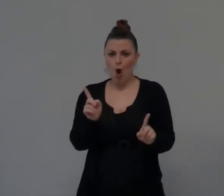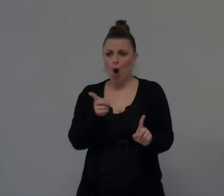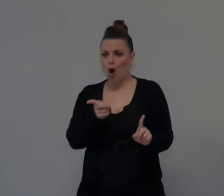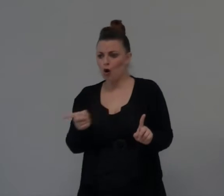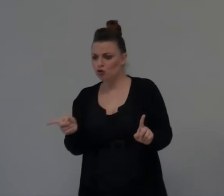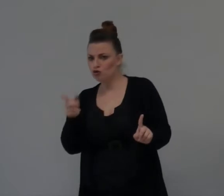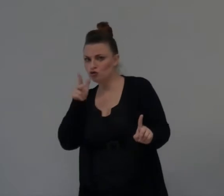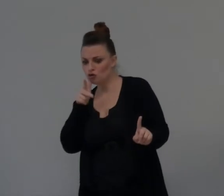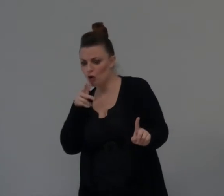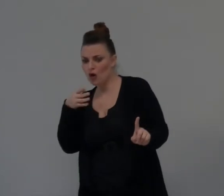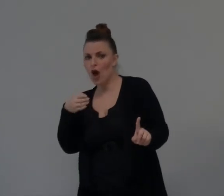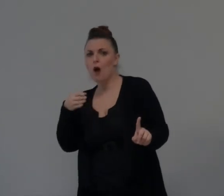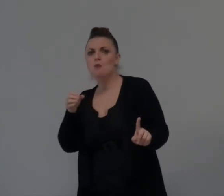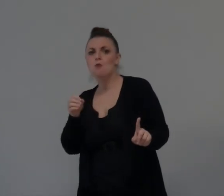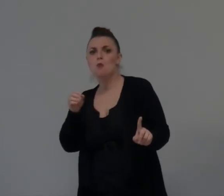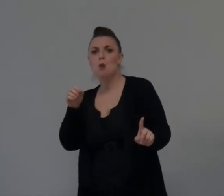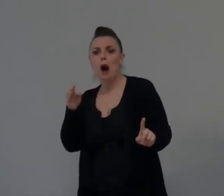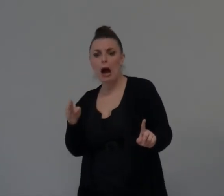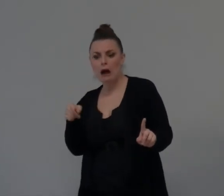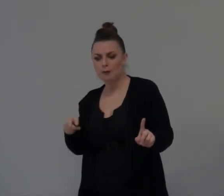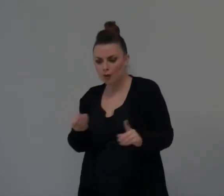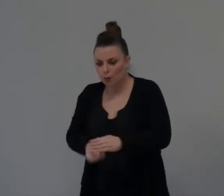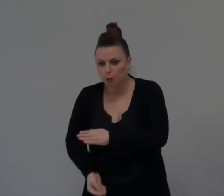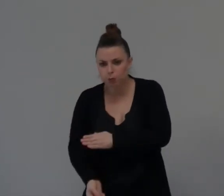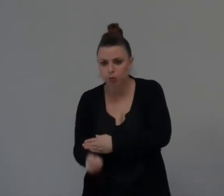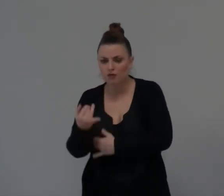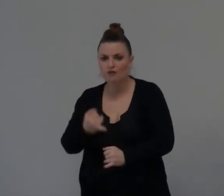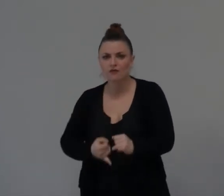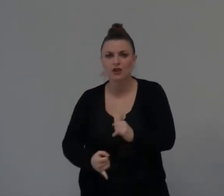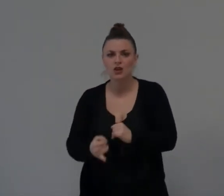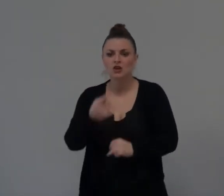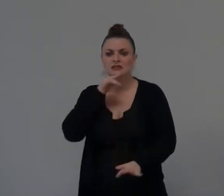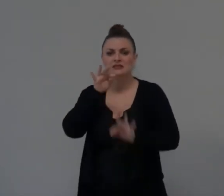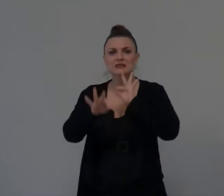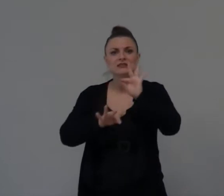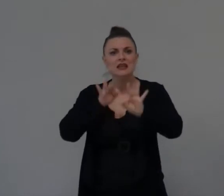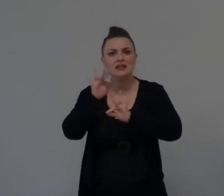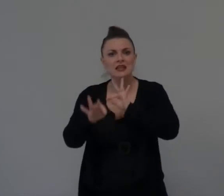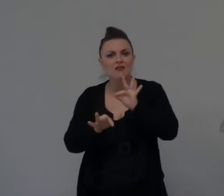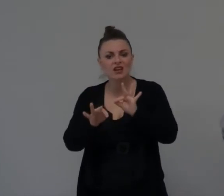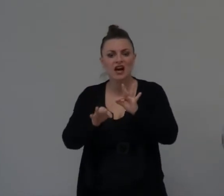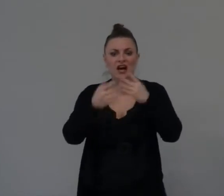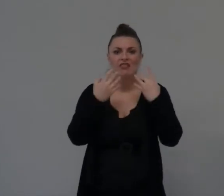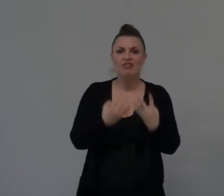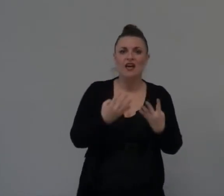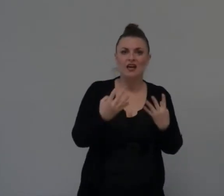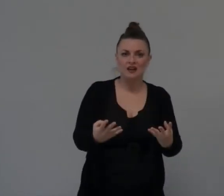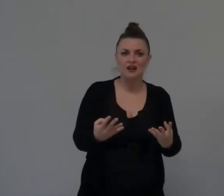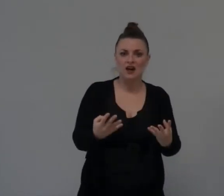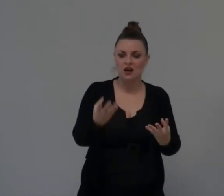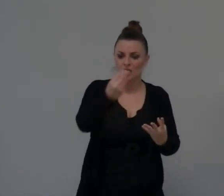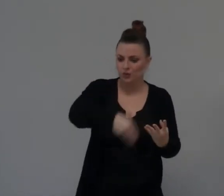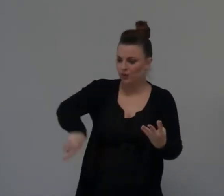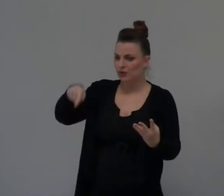Concepisse Un figlio Vorrebbe dire Che parte Delle mie terre Andranno a lui E non Ai miei figli E me